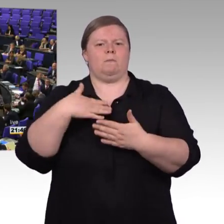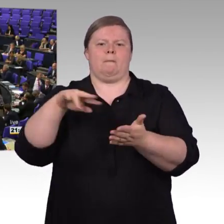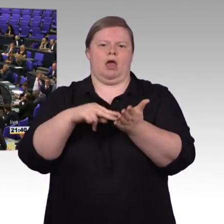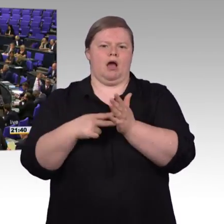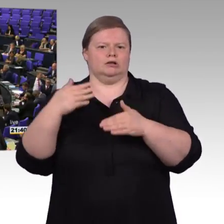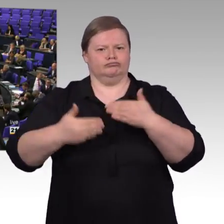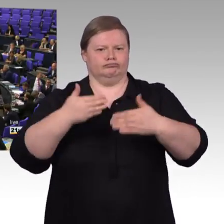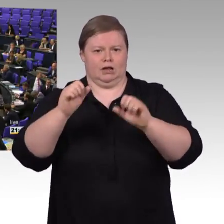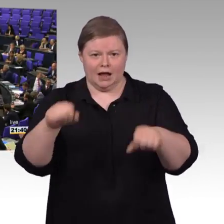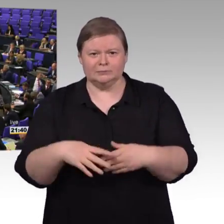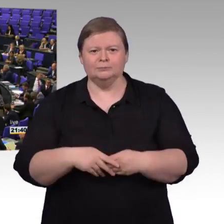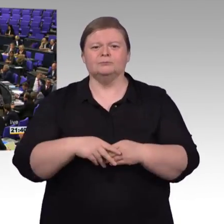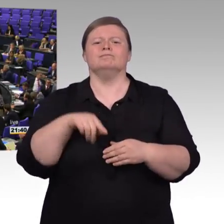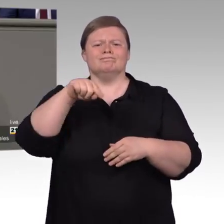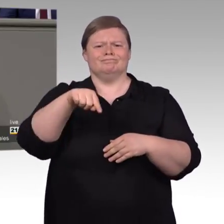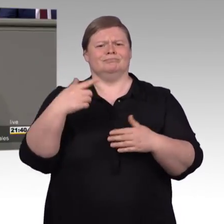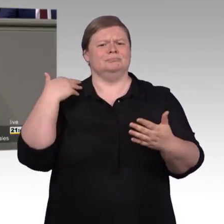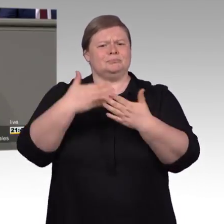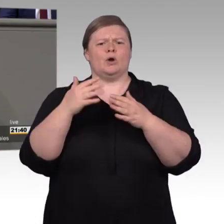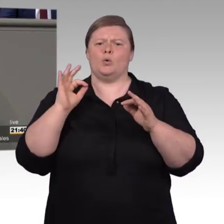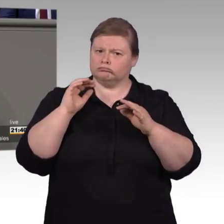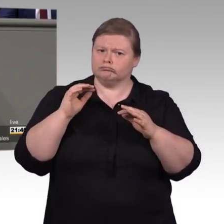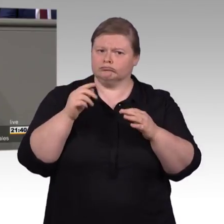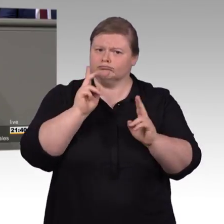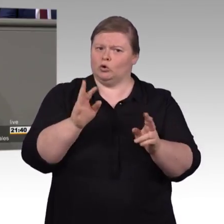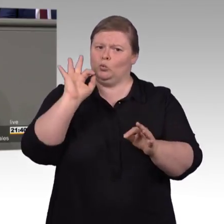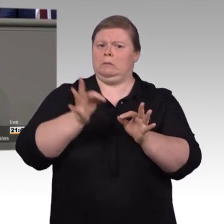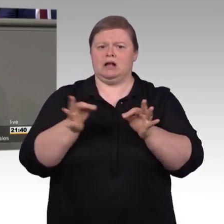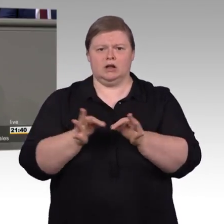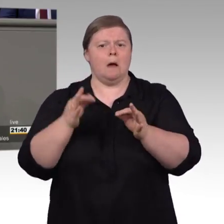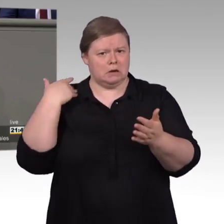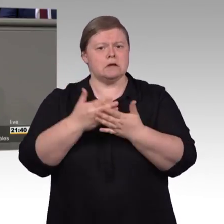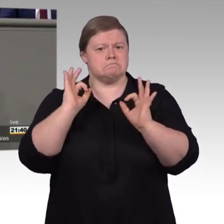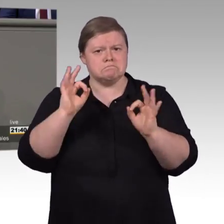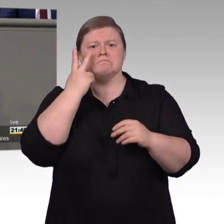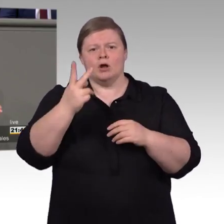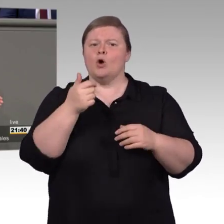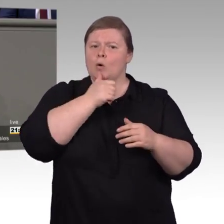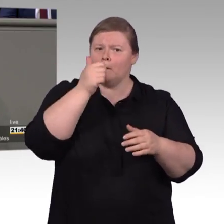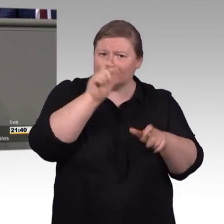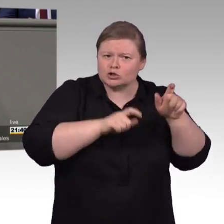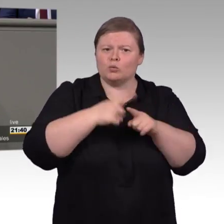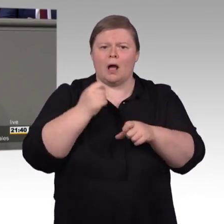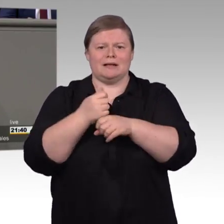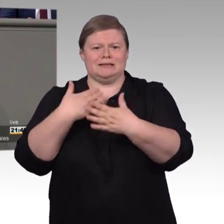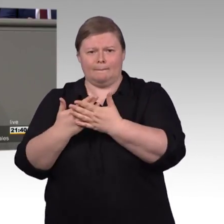Ein weiterer Punkt. Mit dem Integrationsgesetz haben wir beschlossen, dass auch Flüchtlinge, die humanitäre Aufenthaltstitel haben, gestattete oder geduldete,